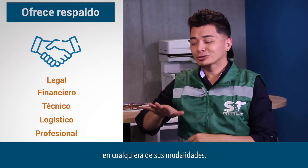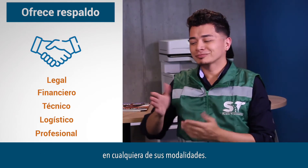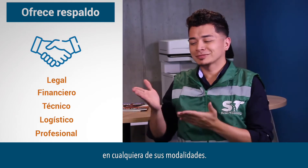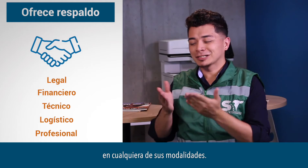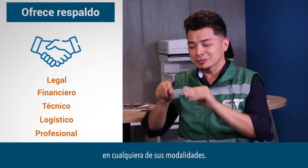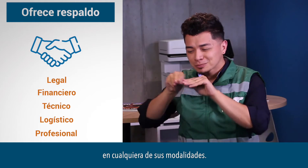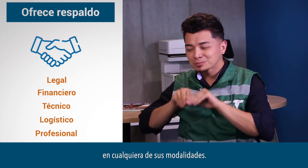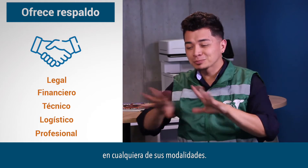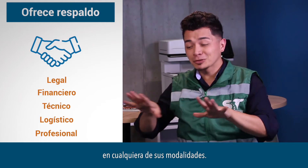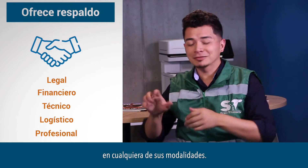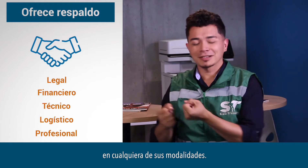modalidades.